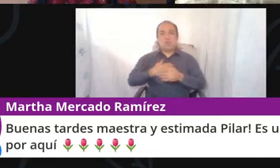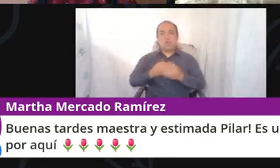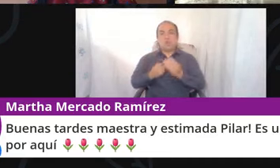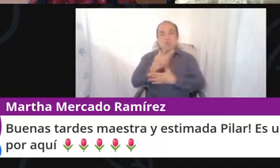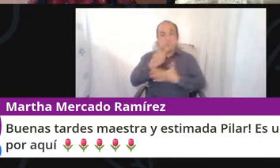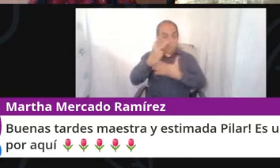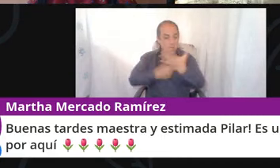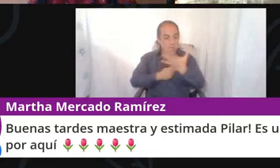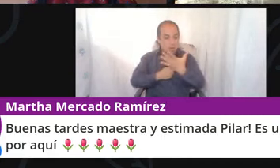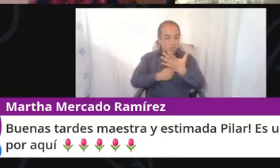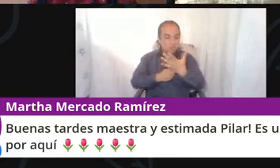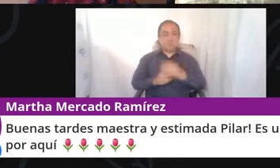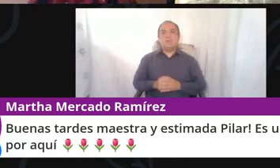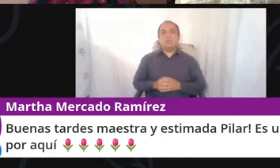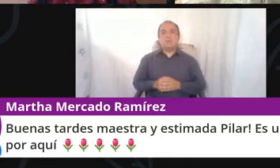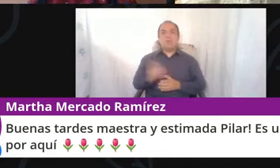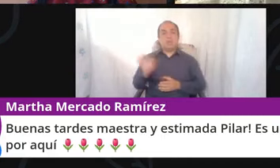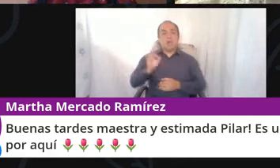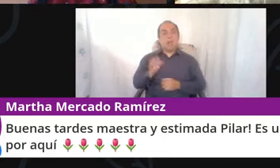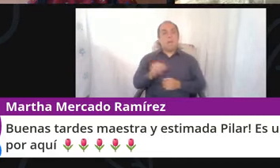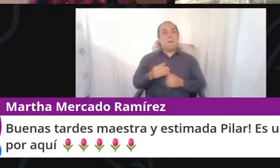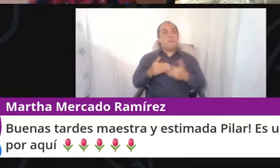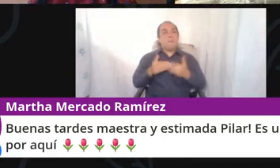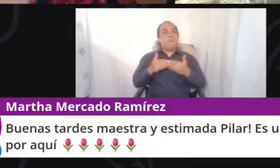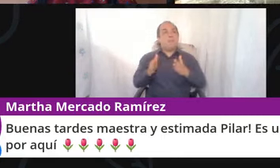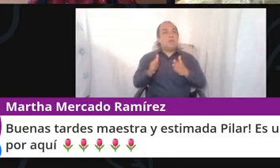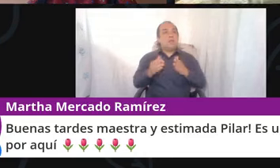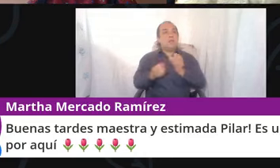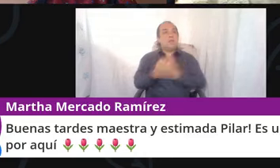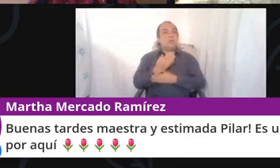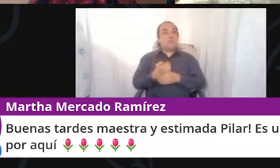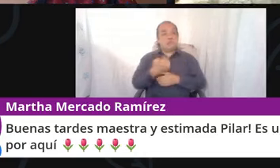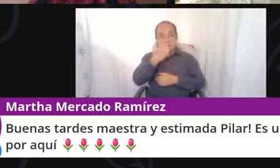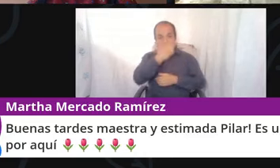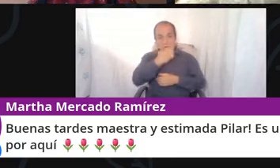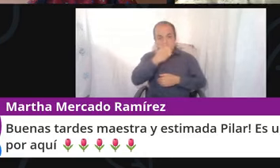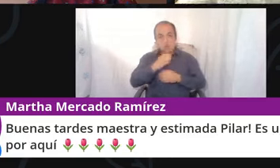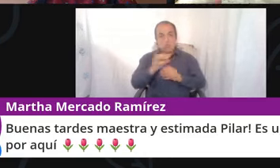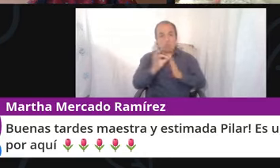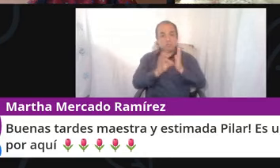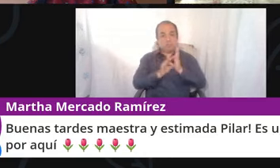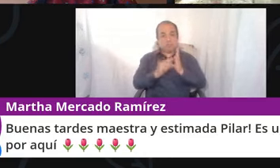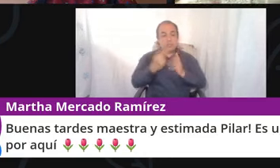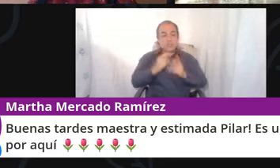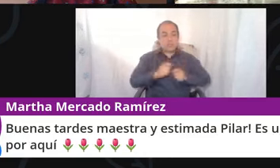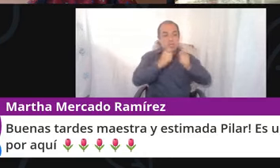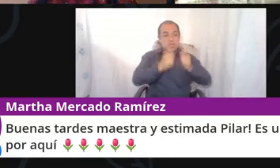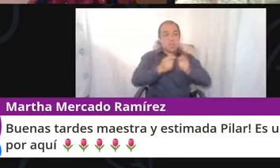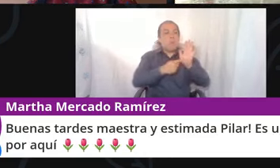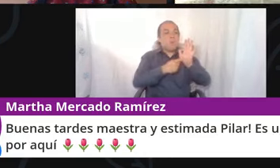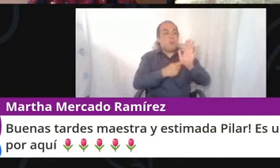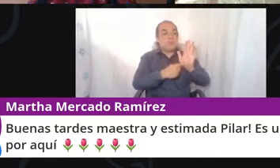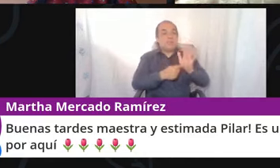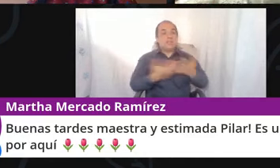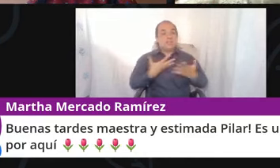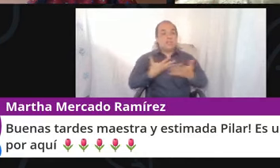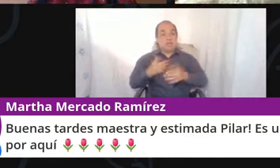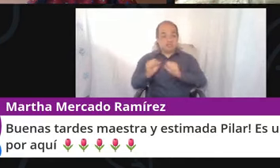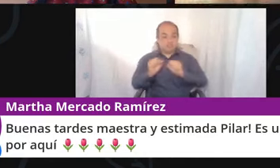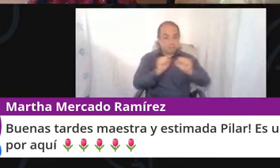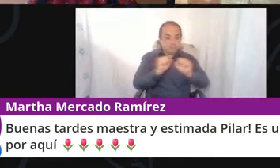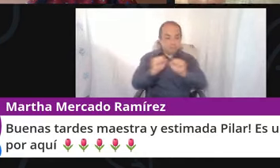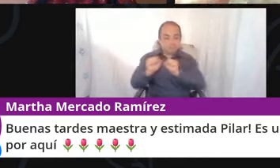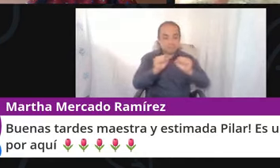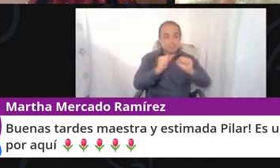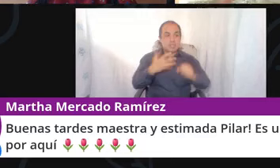bajar, ¿no?, un poquito, pero de repente otra vez el ciclo escolar tengo que entregar las evidencias, que tengo que corretear, y es que tengo que hacer esto, y es que entonces